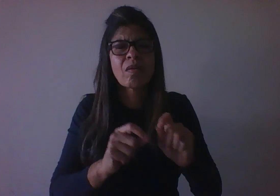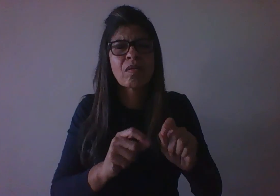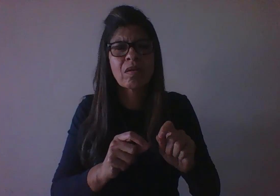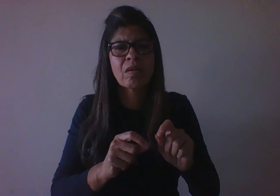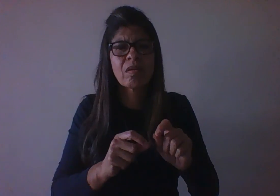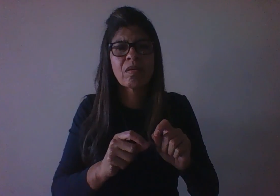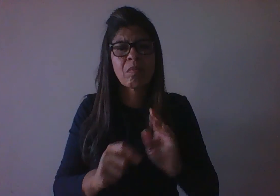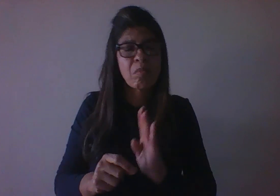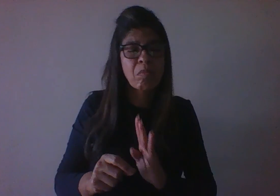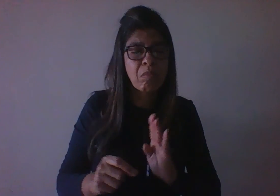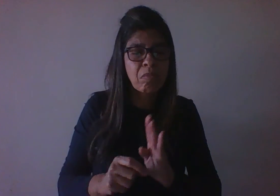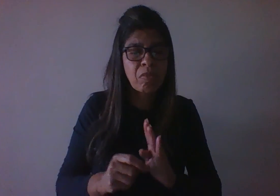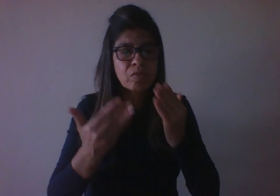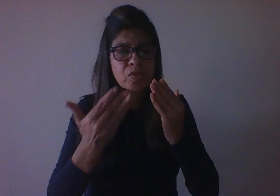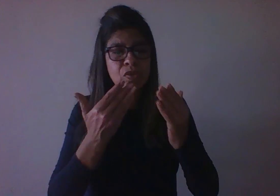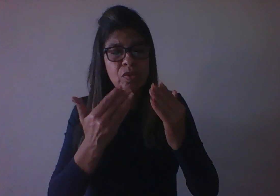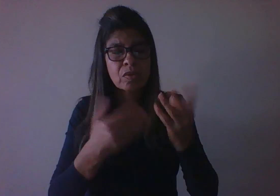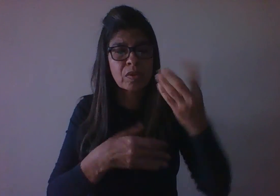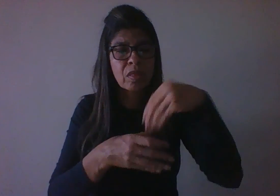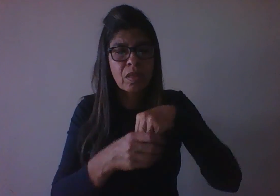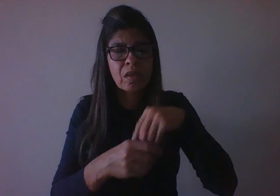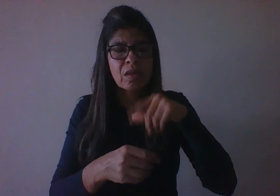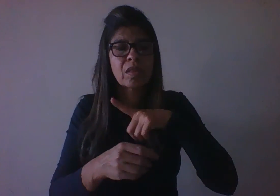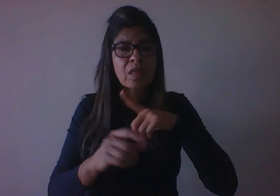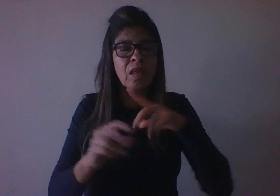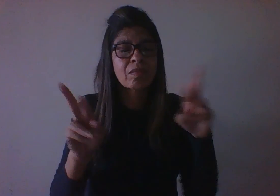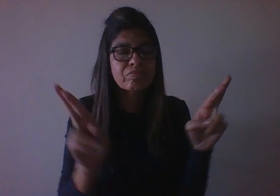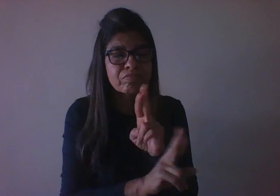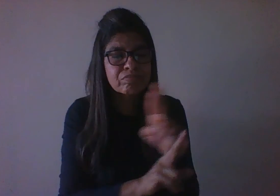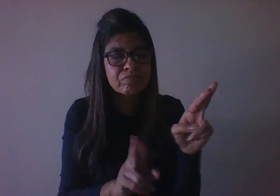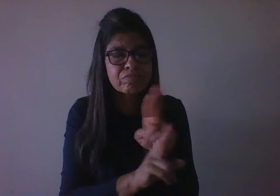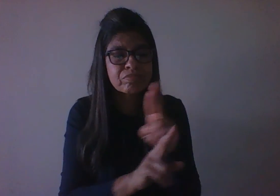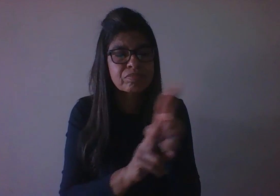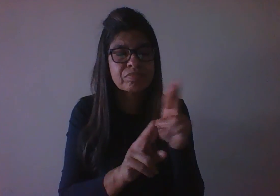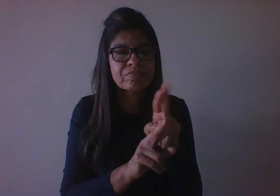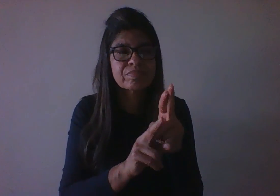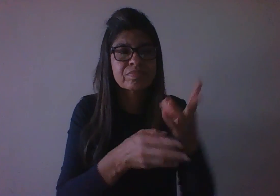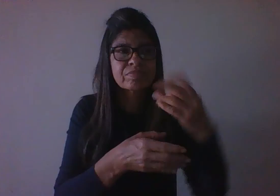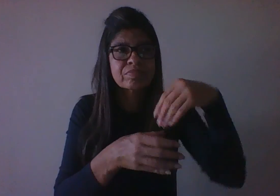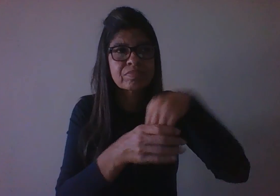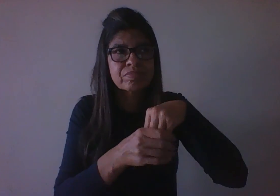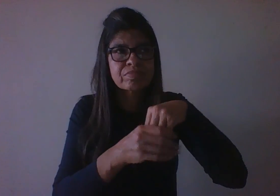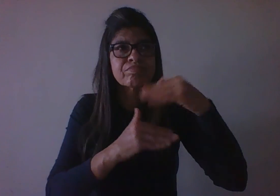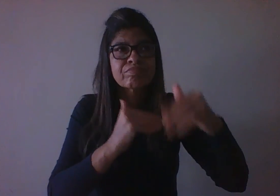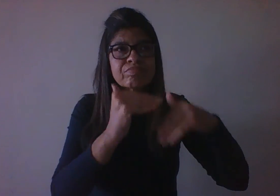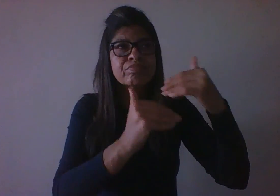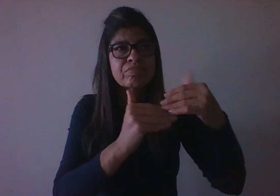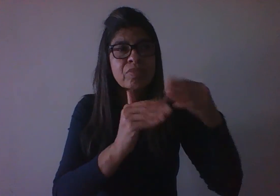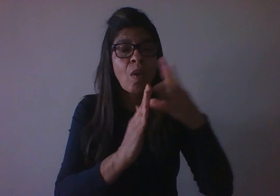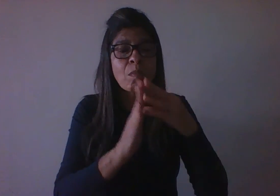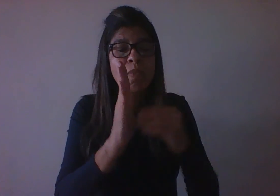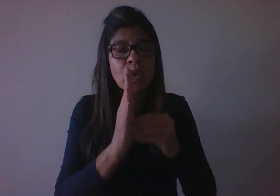multidirecionais que são interrelacionados, que são designados como o modelo PPCT,